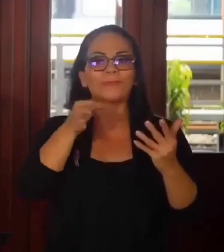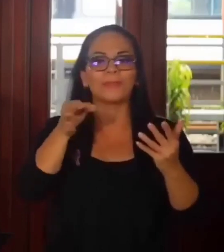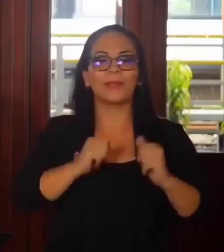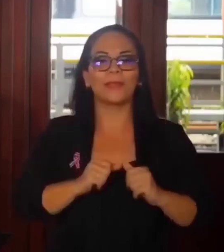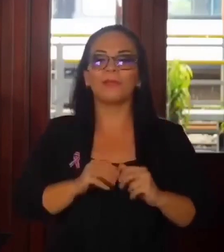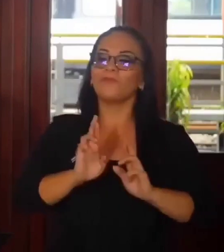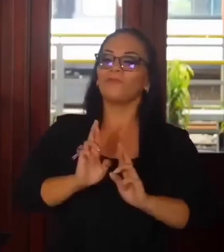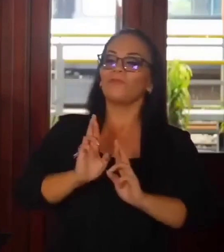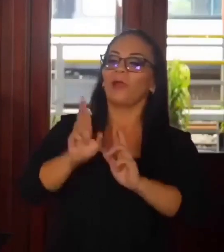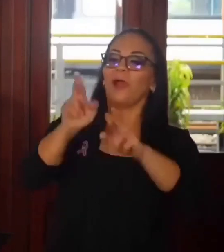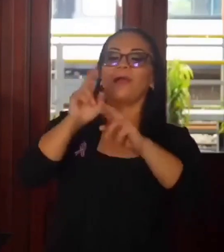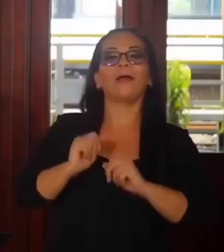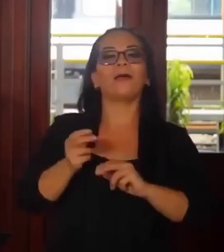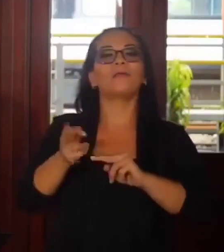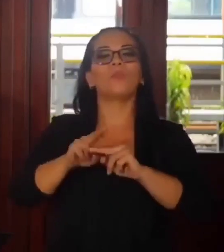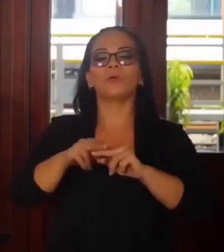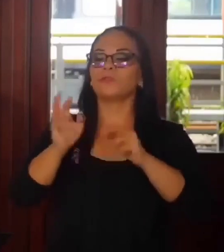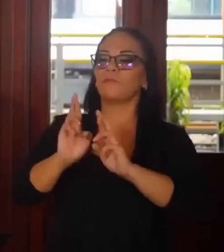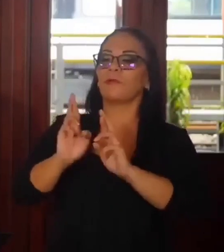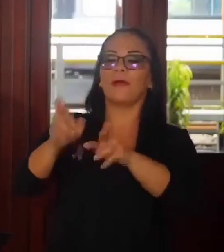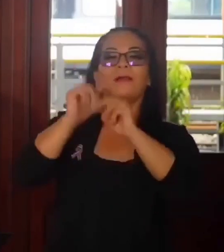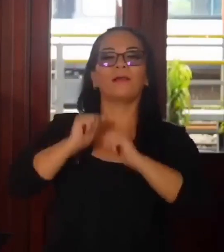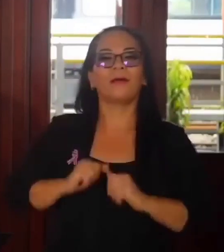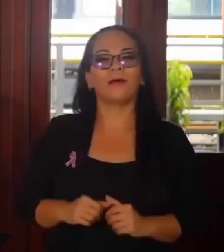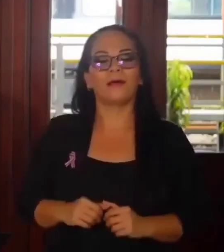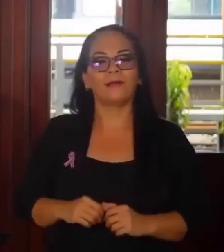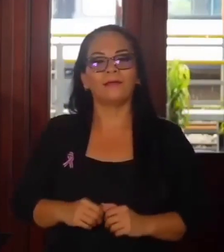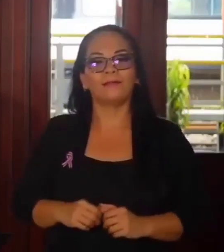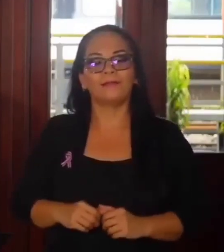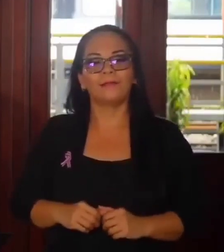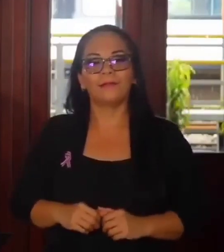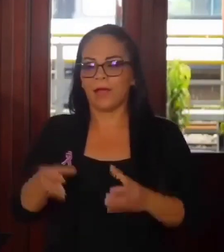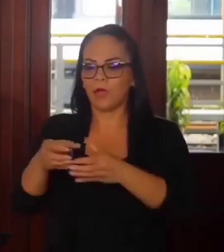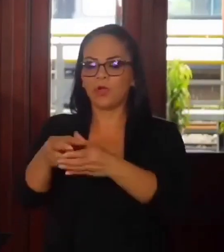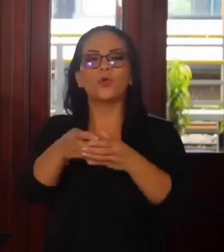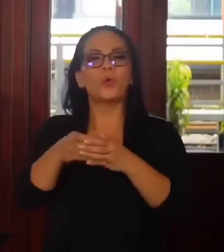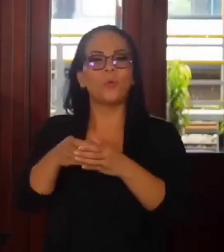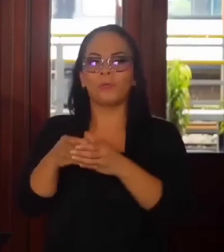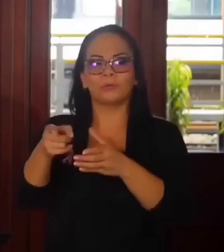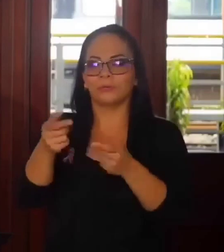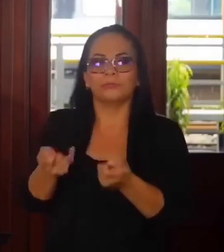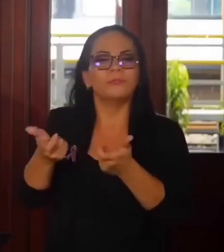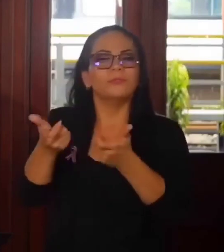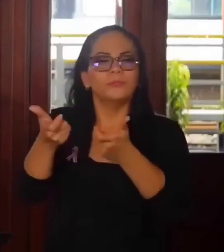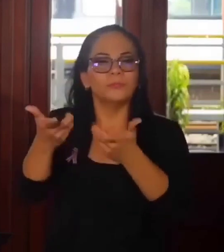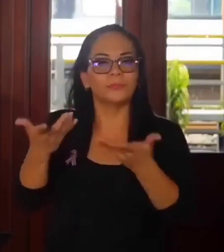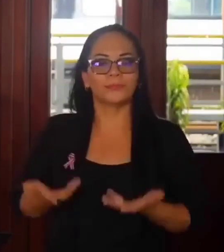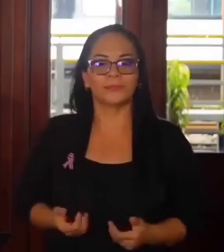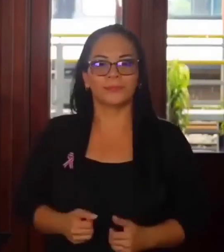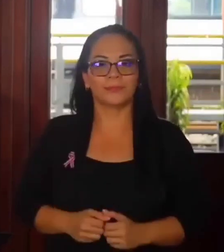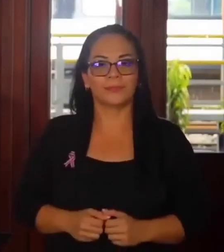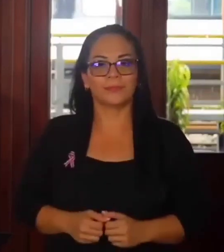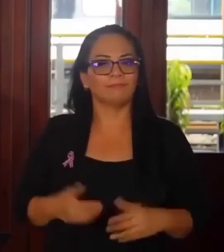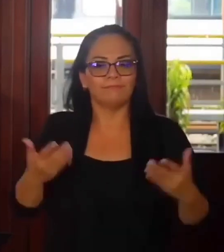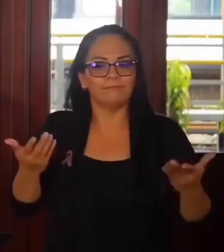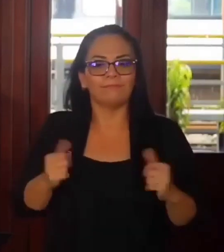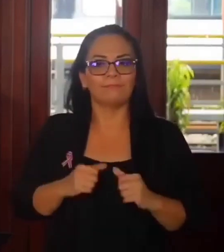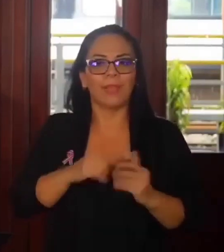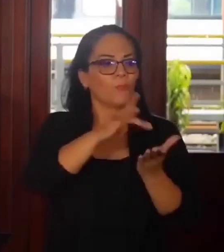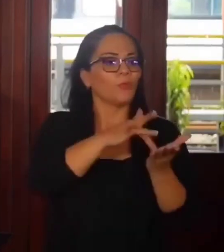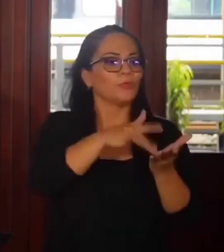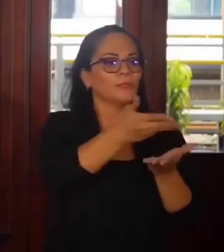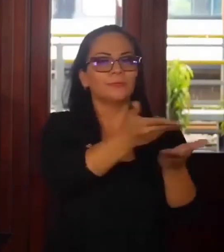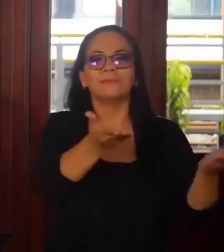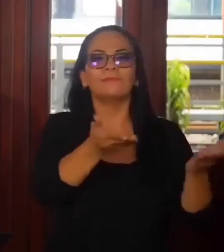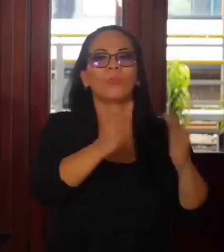regalo de impuestos a grupos muy acaudalados a costa del pueblo de